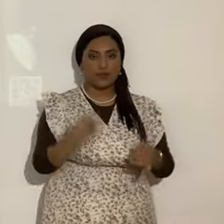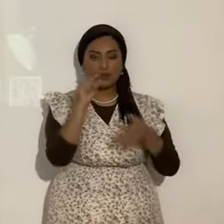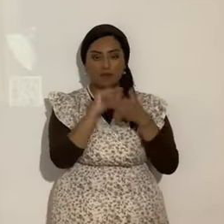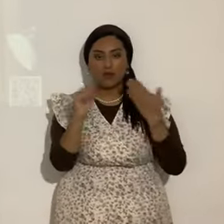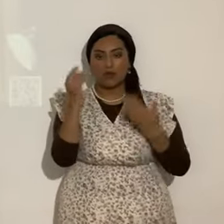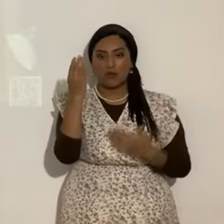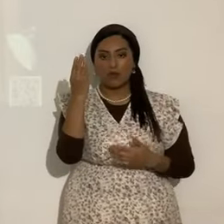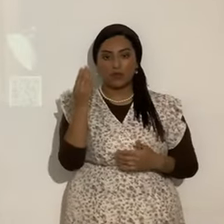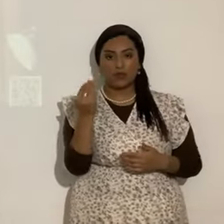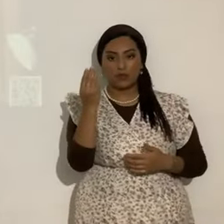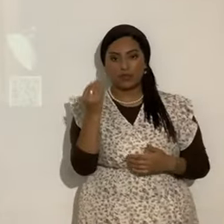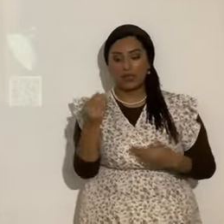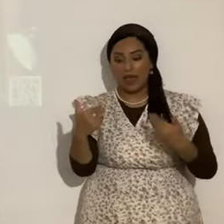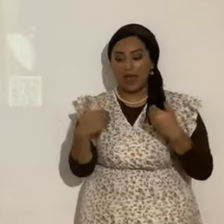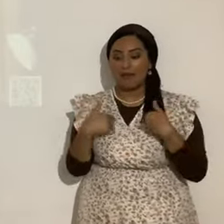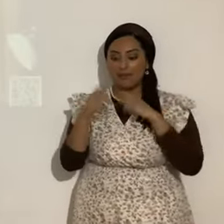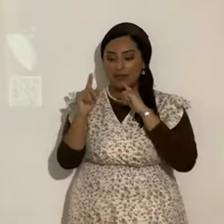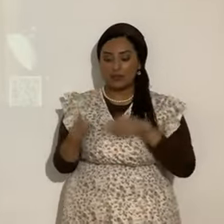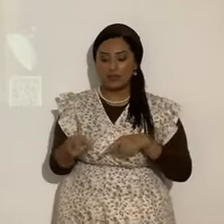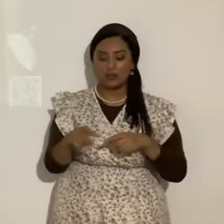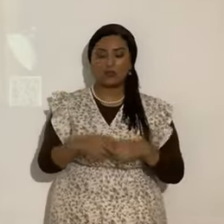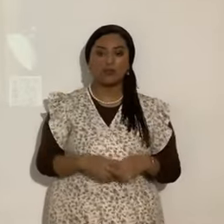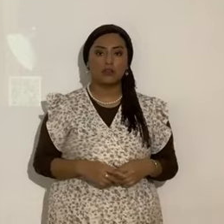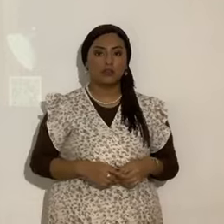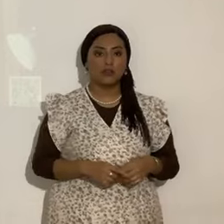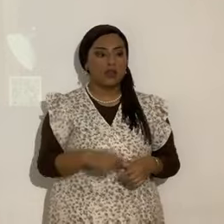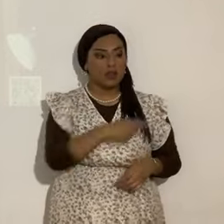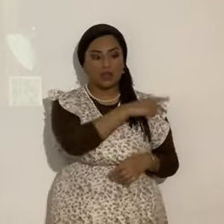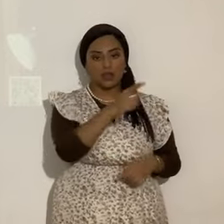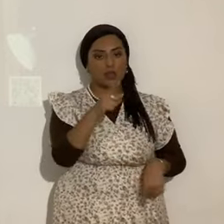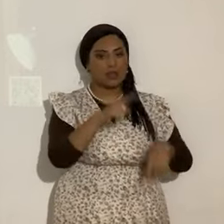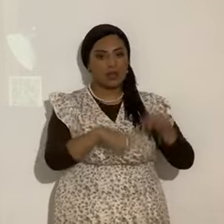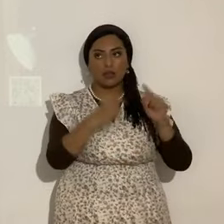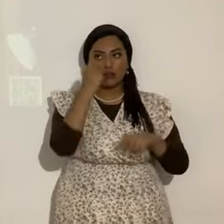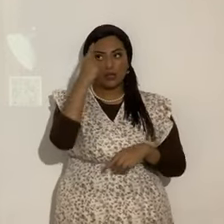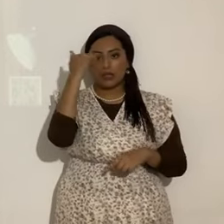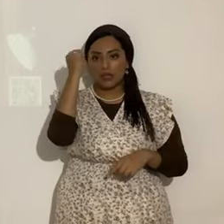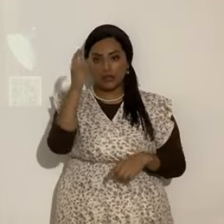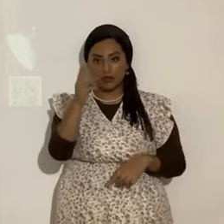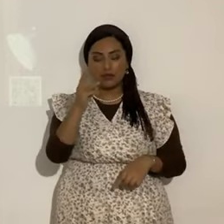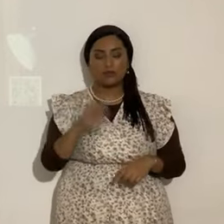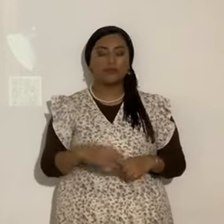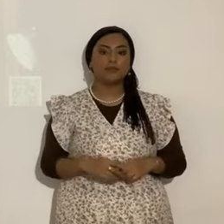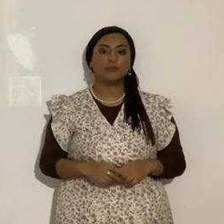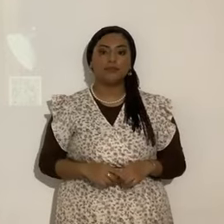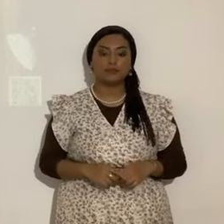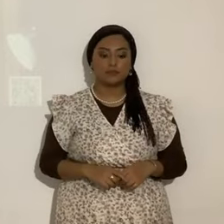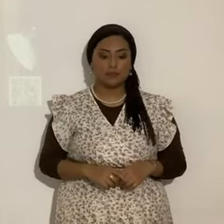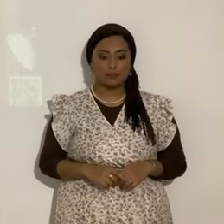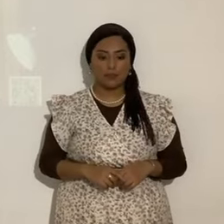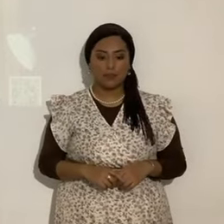aquí está la respuesta ¿por qué no podían entender a Yahshua? 1 Corintios capítulo 2 verso 14